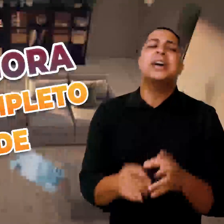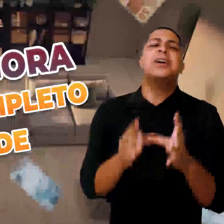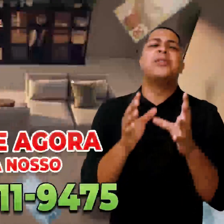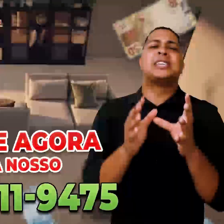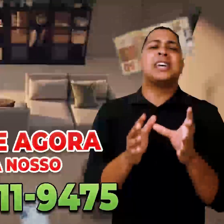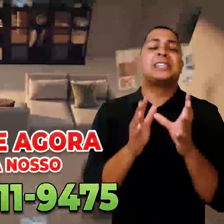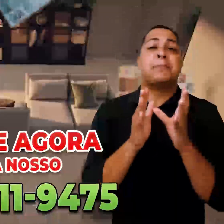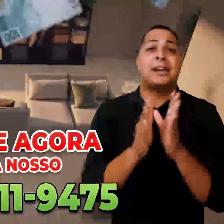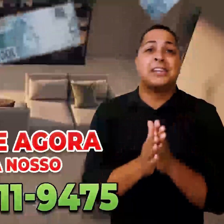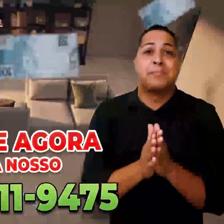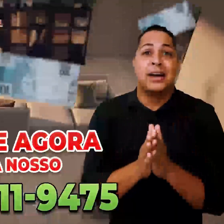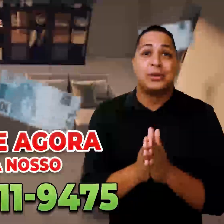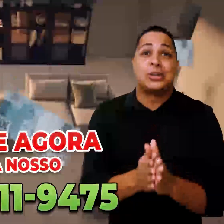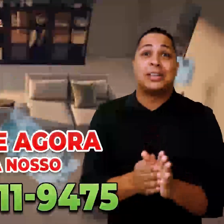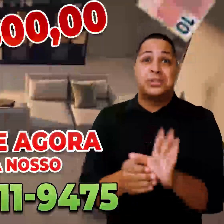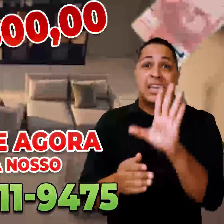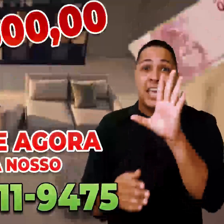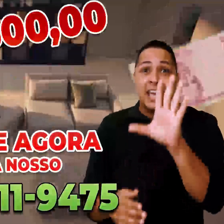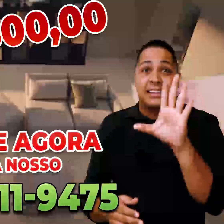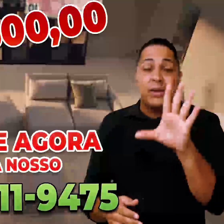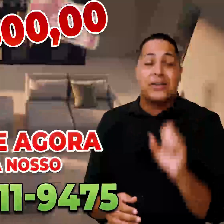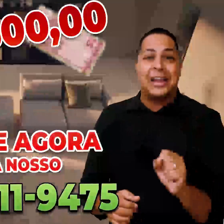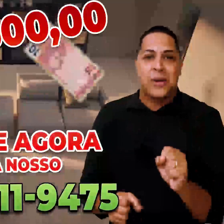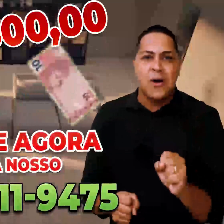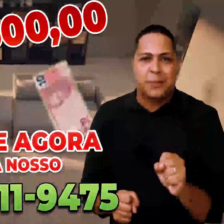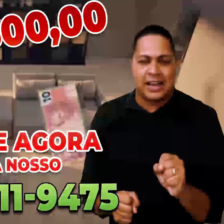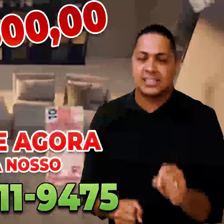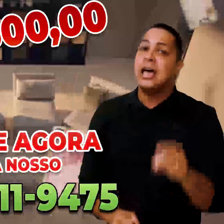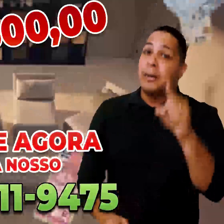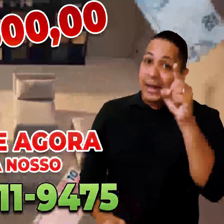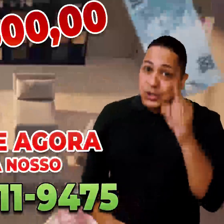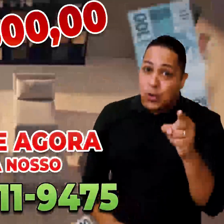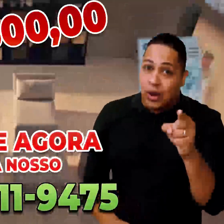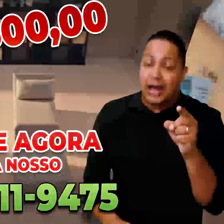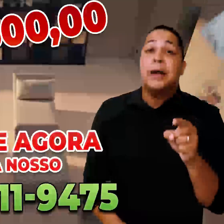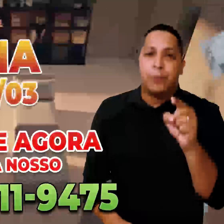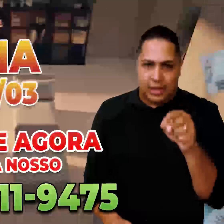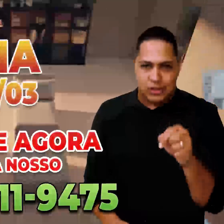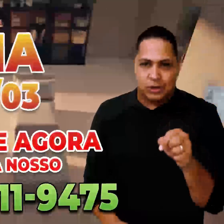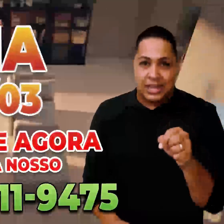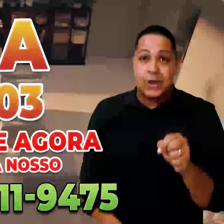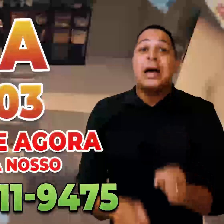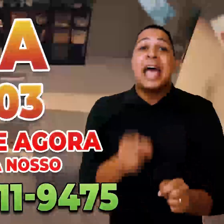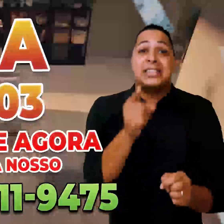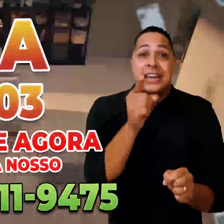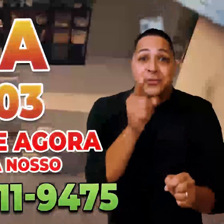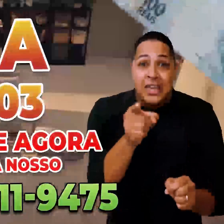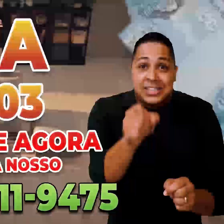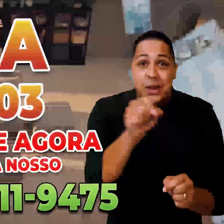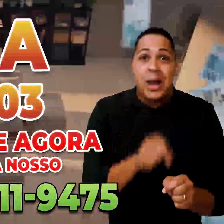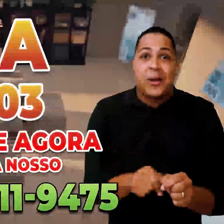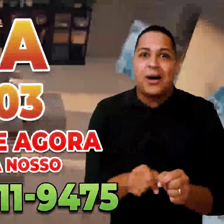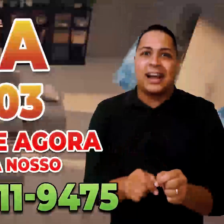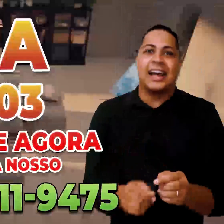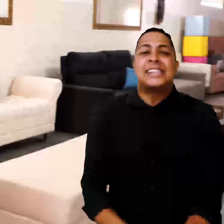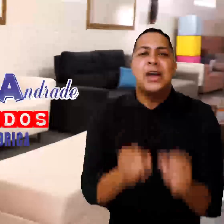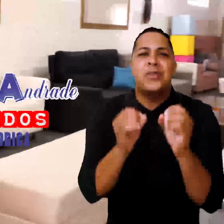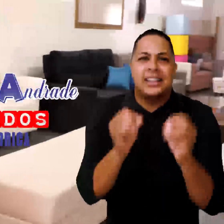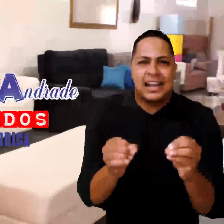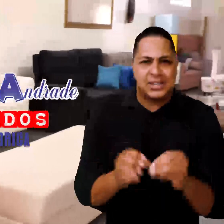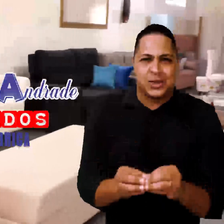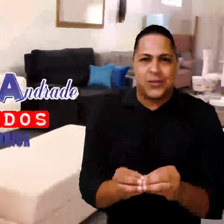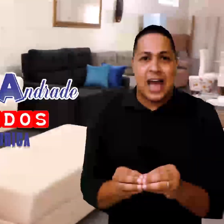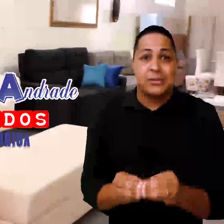cidade se você já está participando do sorteio de 500 em vale-compras. Mas corra, porque o sorteio é dia 21 agora.